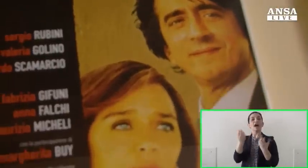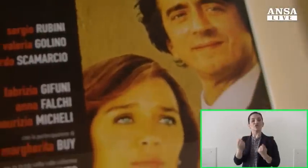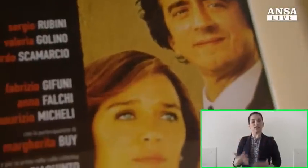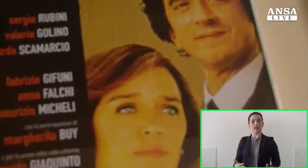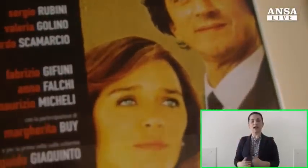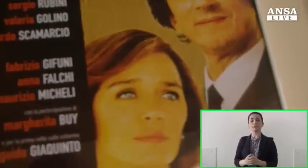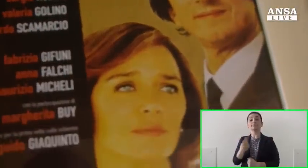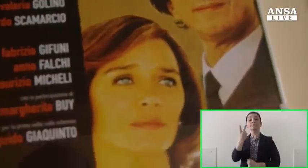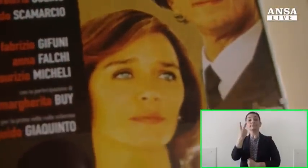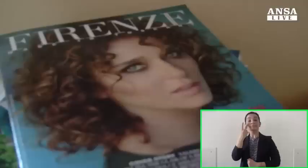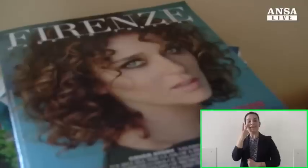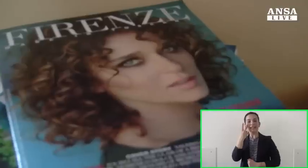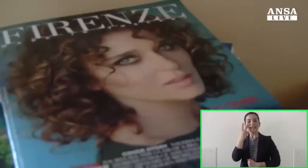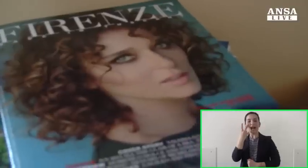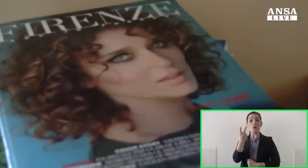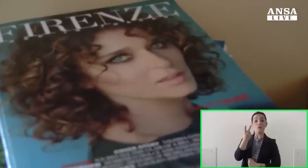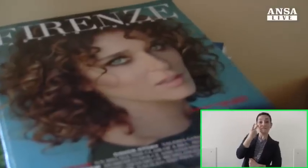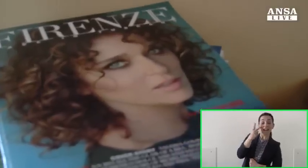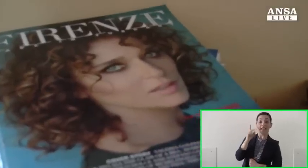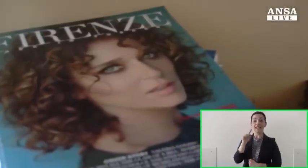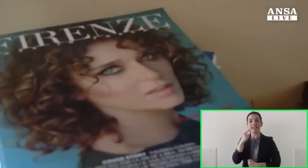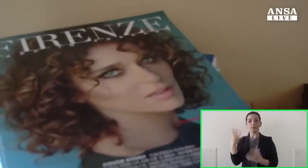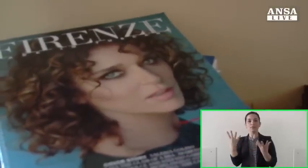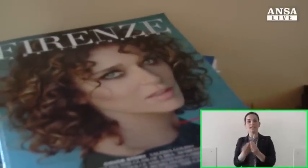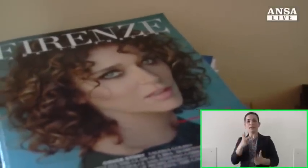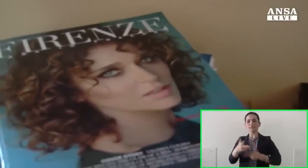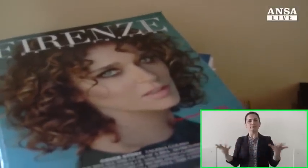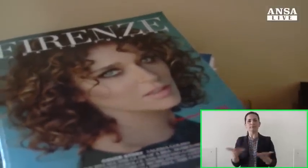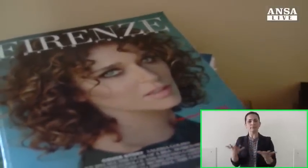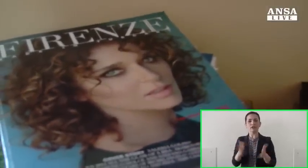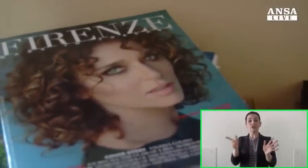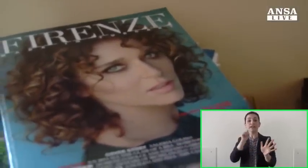ecco l'invito in LIS al Festival di Valeria e Deborah.